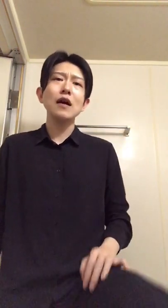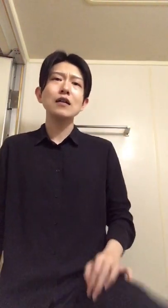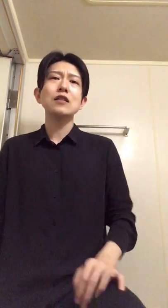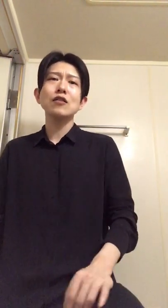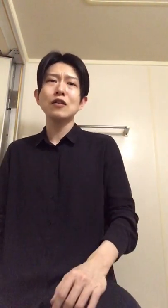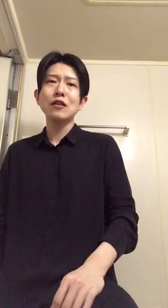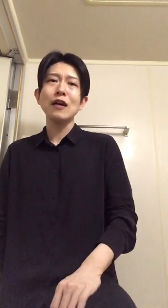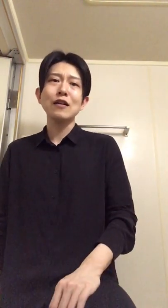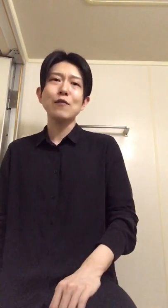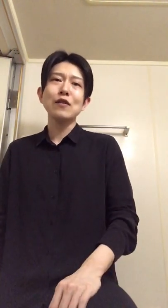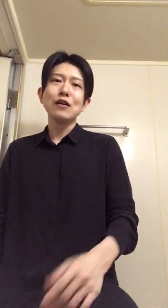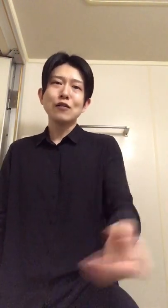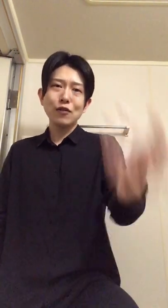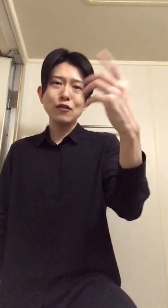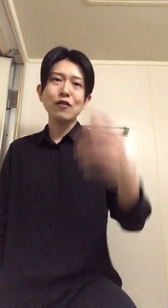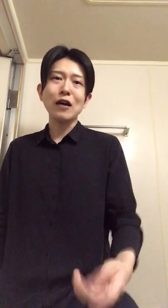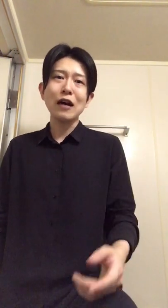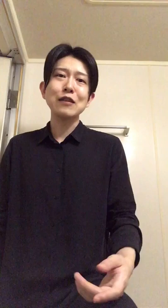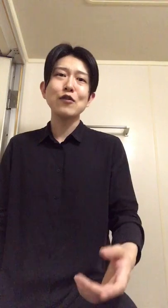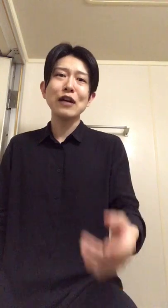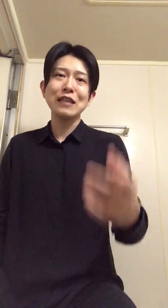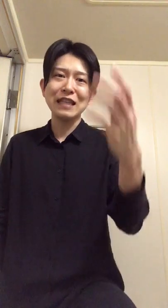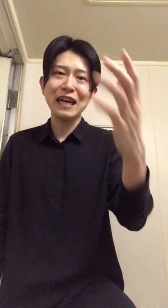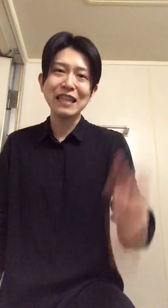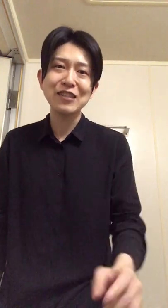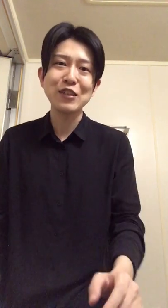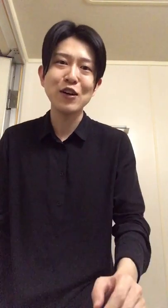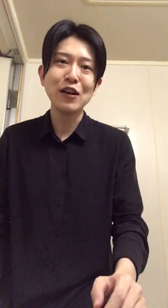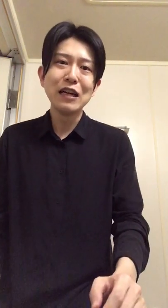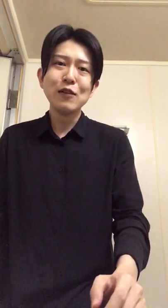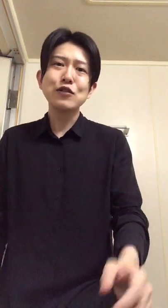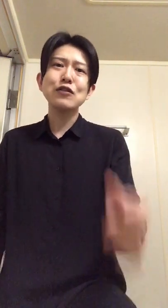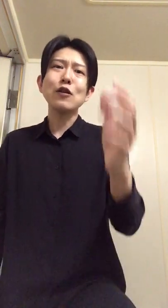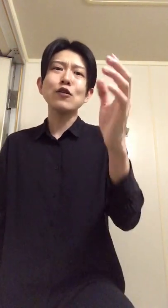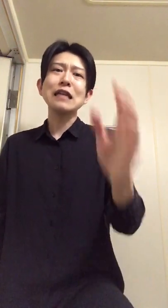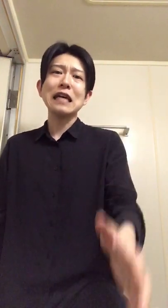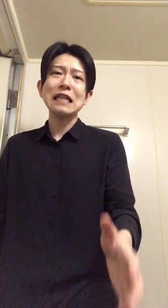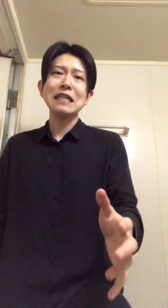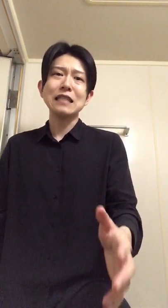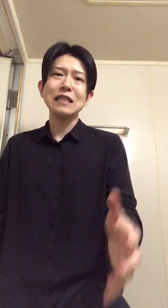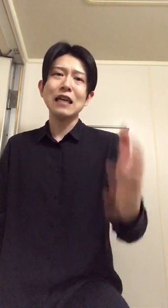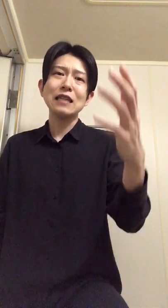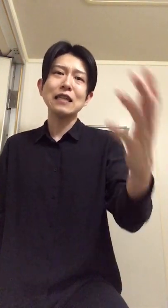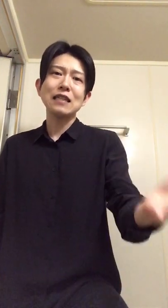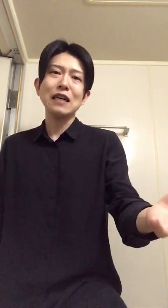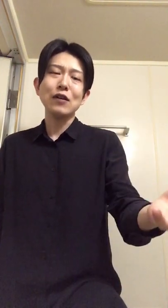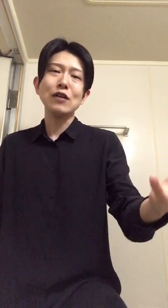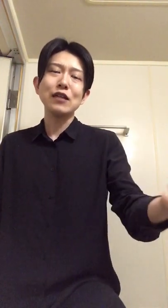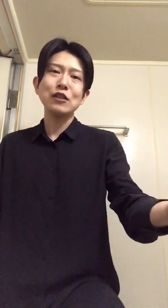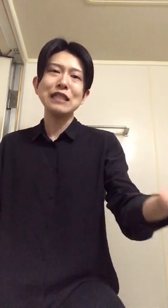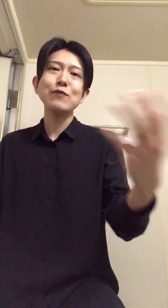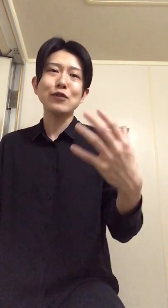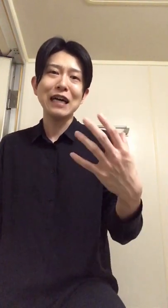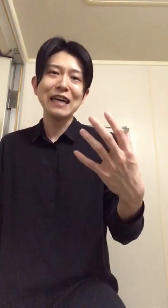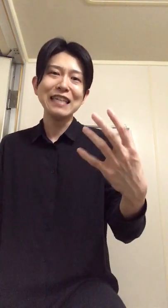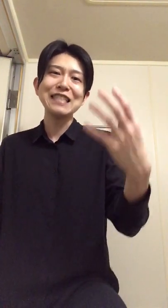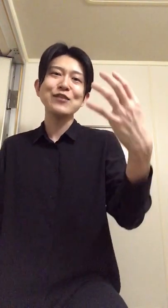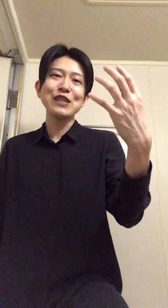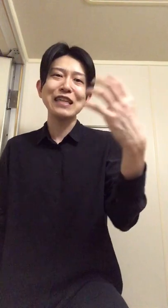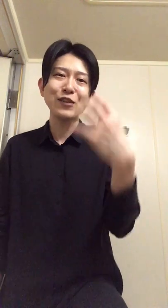前なんか変わって今回出てやってるけど普通はこんなんやんないじゃんやってらさこないけど一部のさ一部の熱